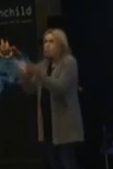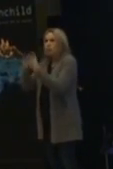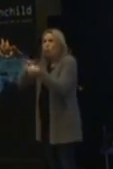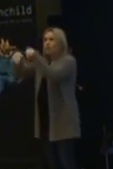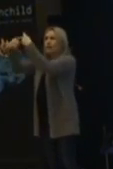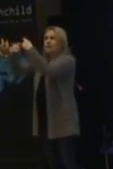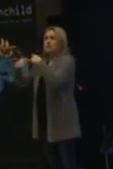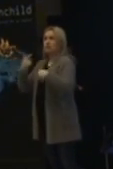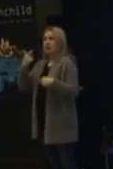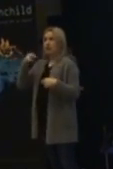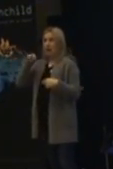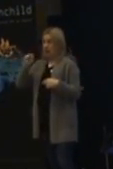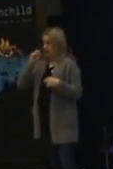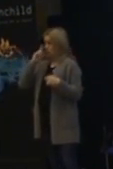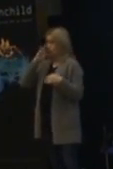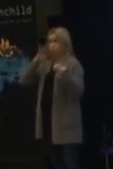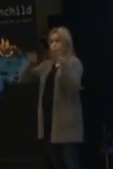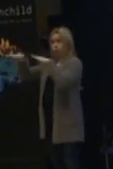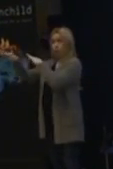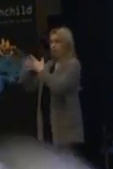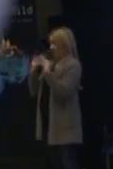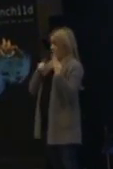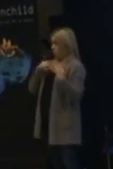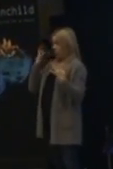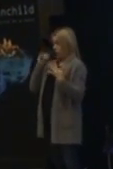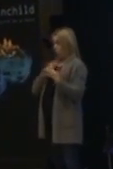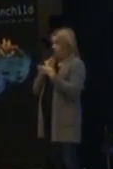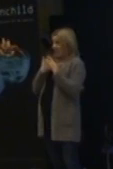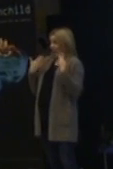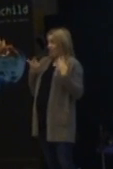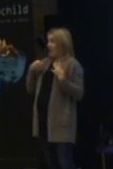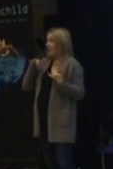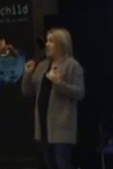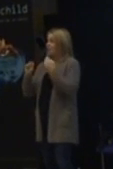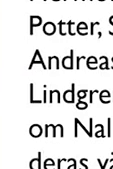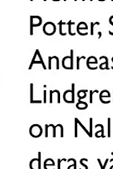Och talanger ser ju olika ut. Flera av oss kan ha flera av de här talangerna.